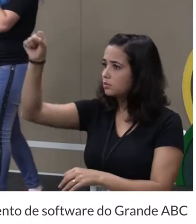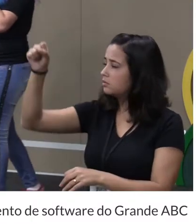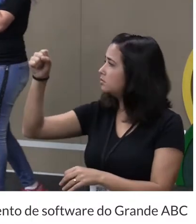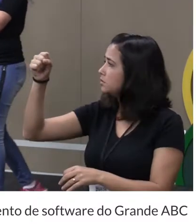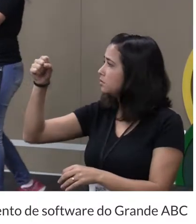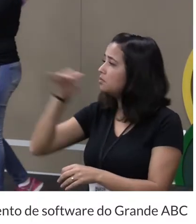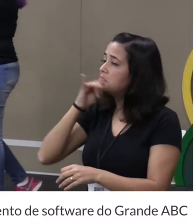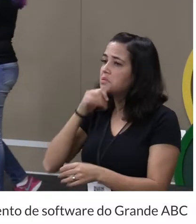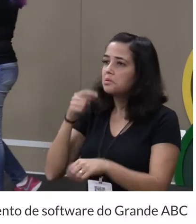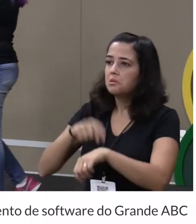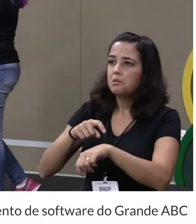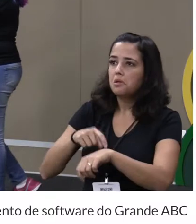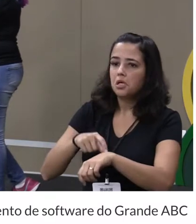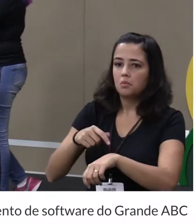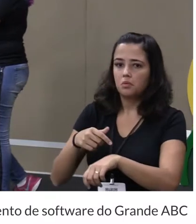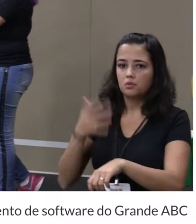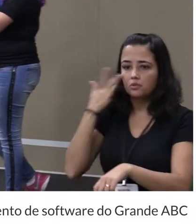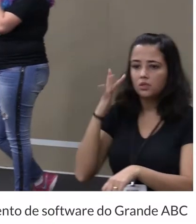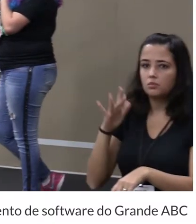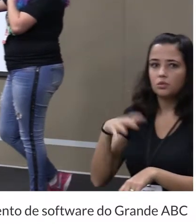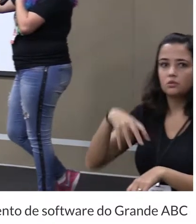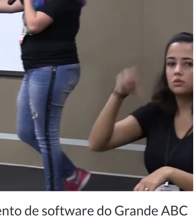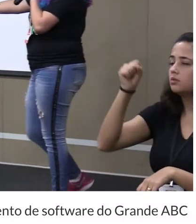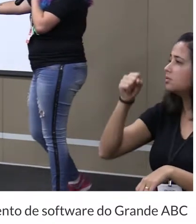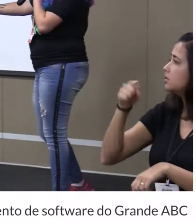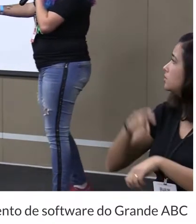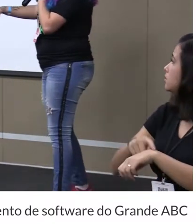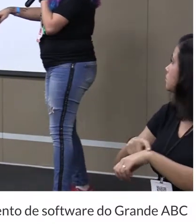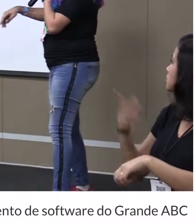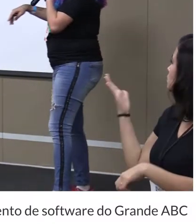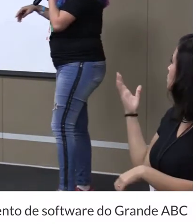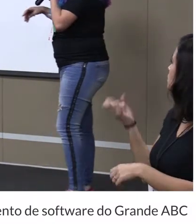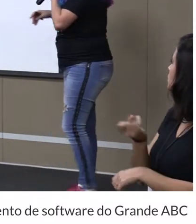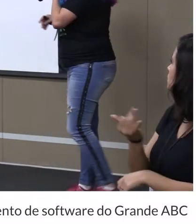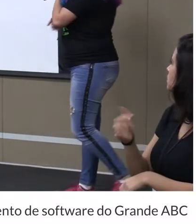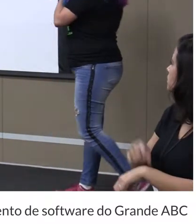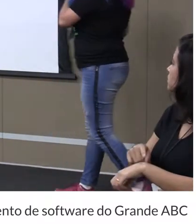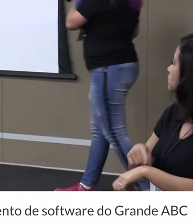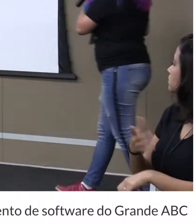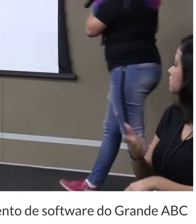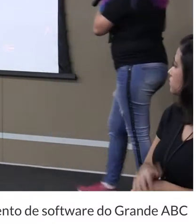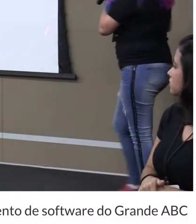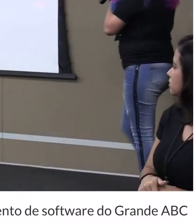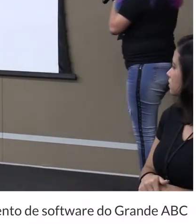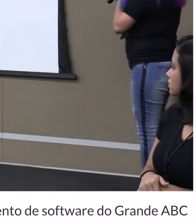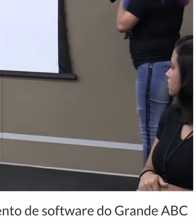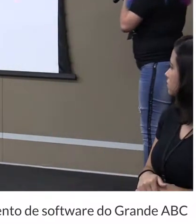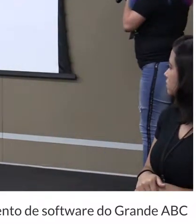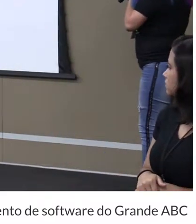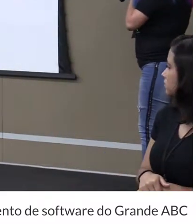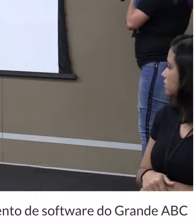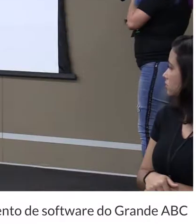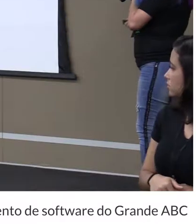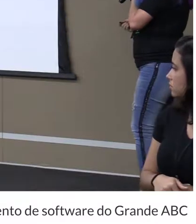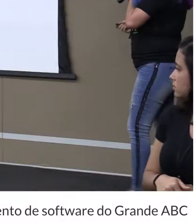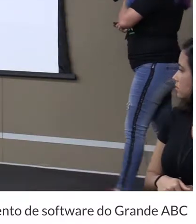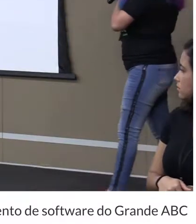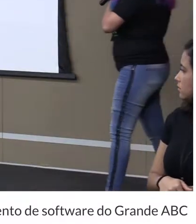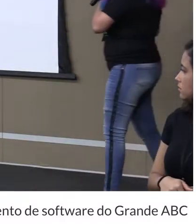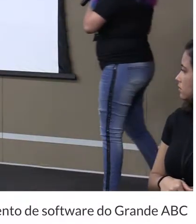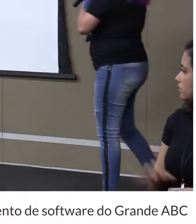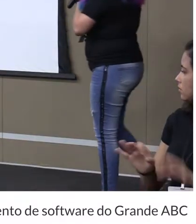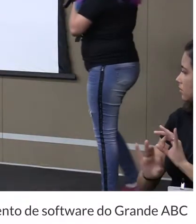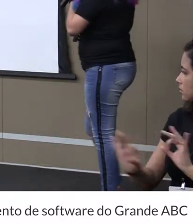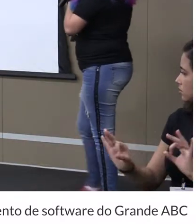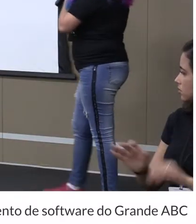tempo, então eu não sei quanto tempo está rolando. Apagou a luz aqui do cronômetro. Obrigada. Beleza. Ah, está ótimo.